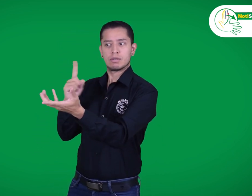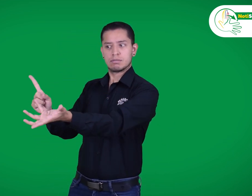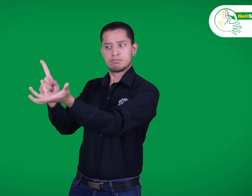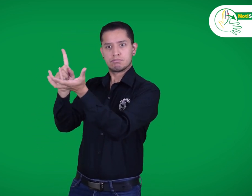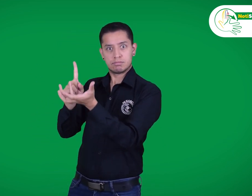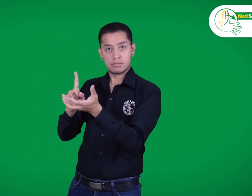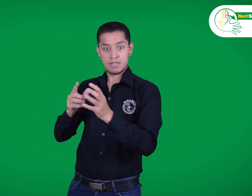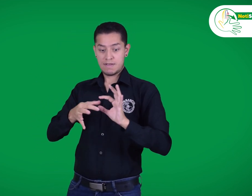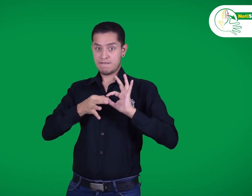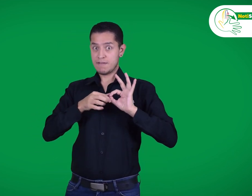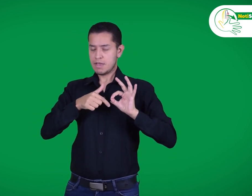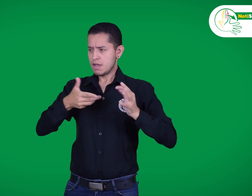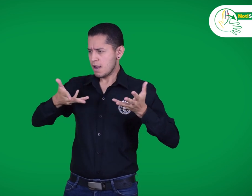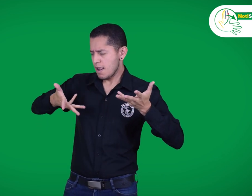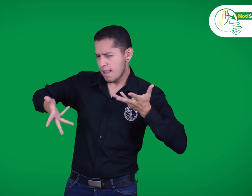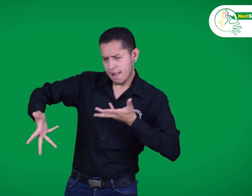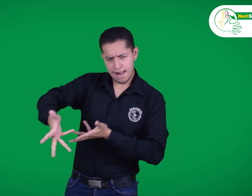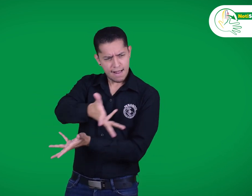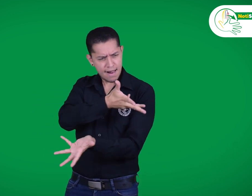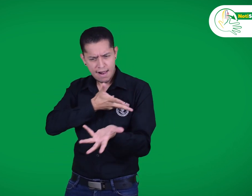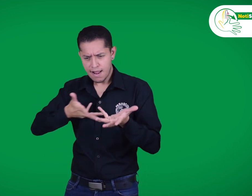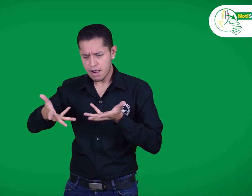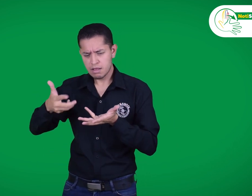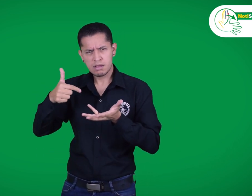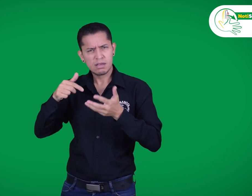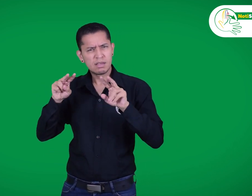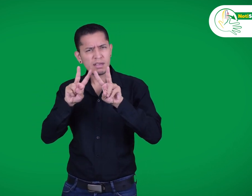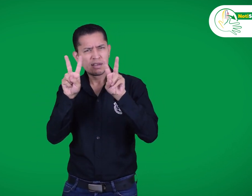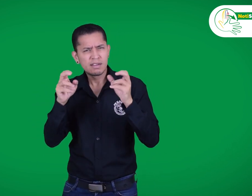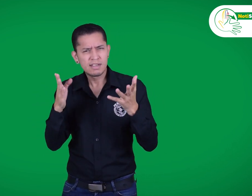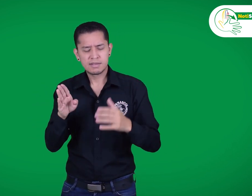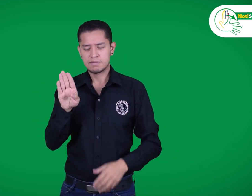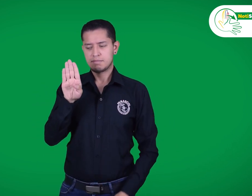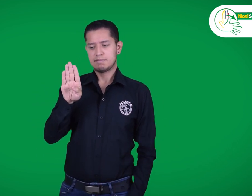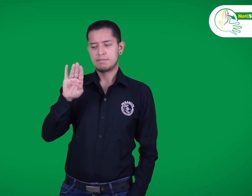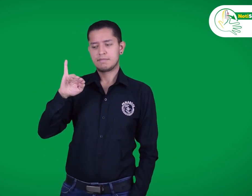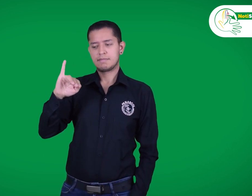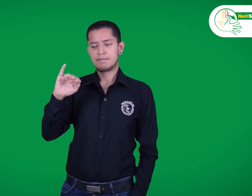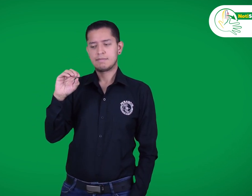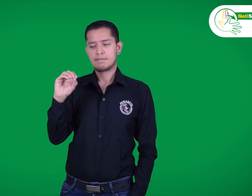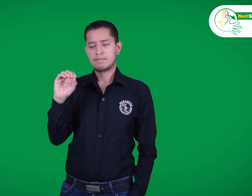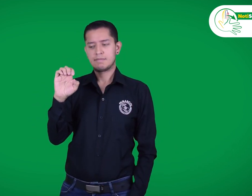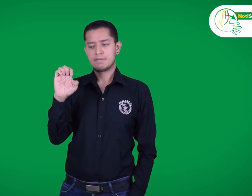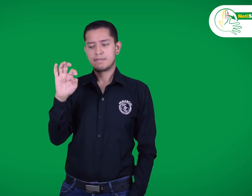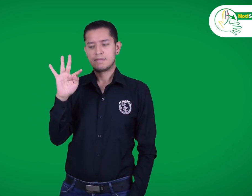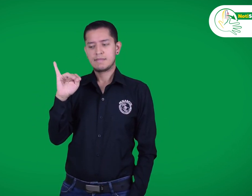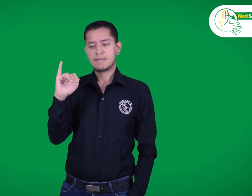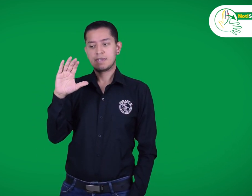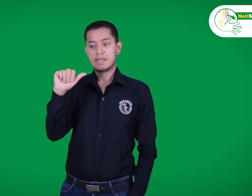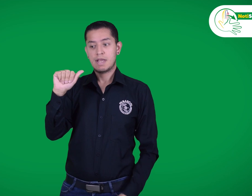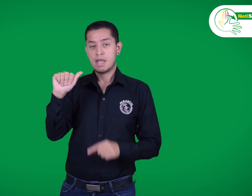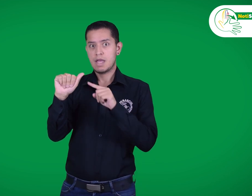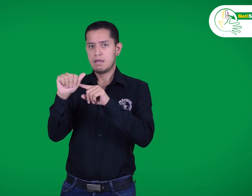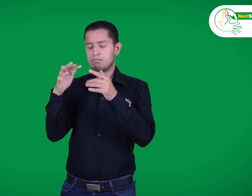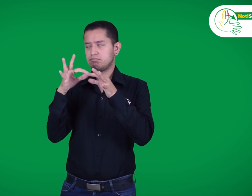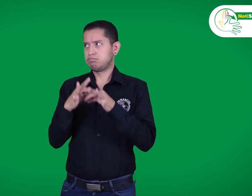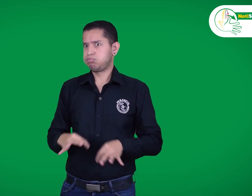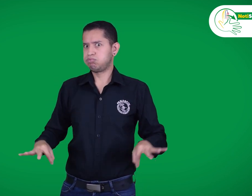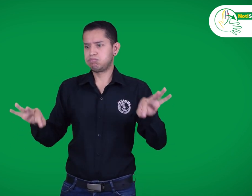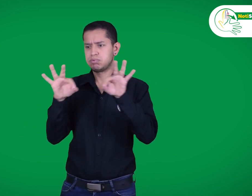con algunos funcionarios de DINSOV, un tema de gran importancia. Compartimos sobre la bioética. Este tema es sobre